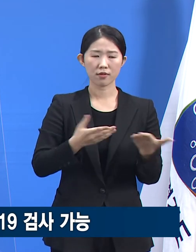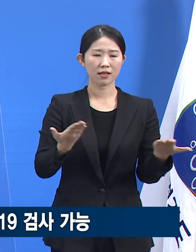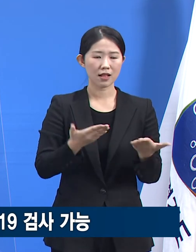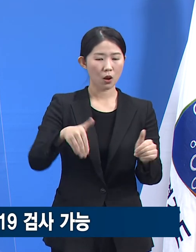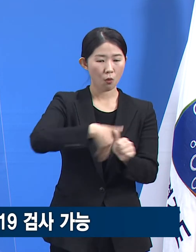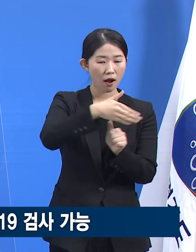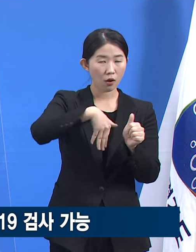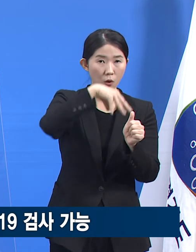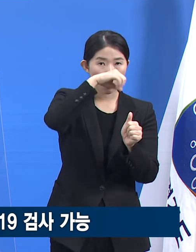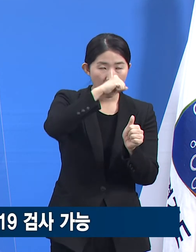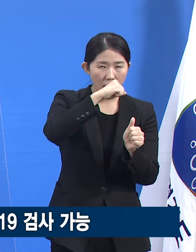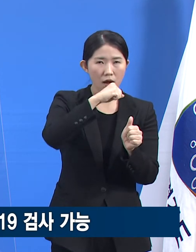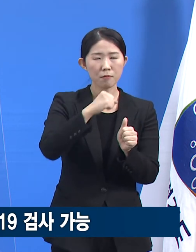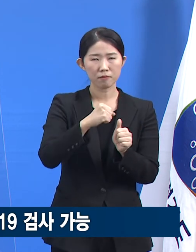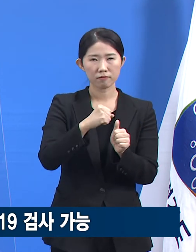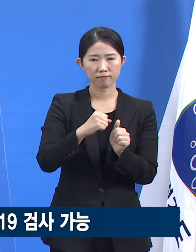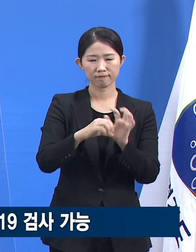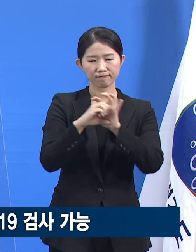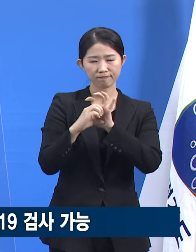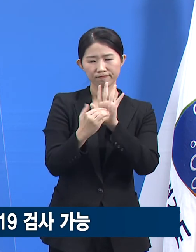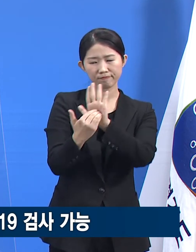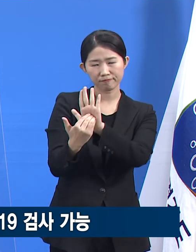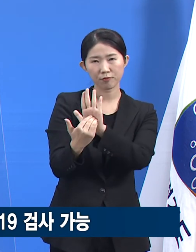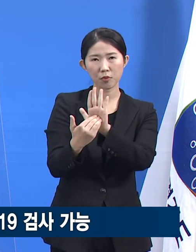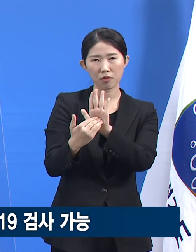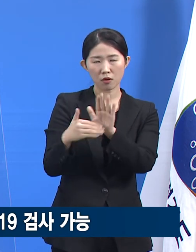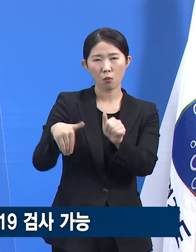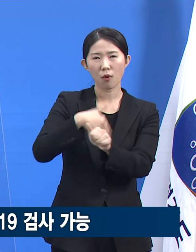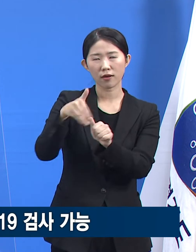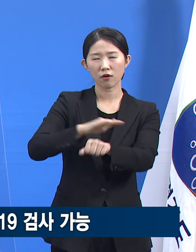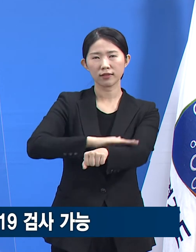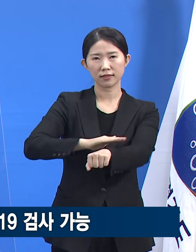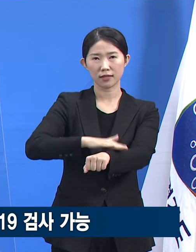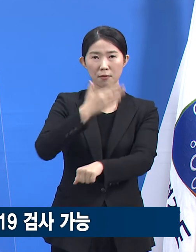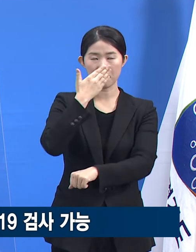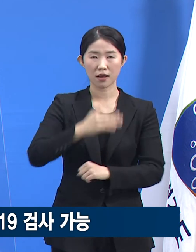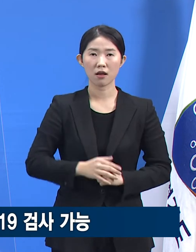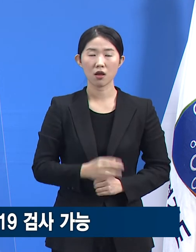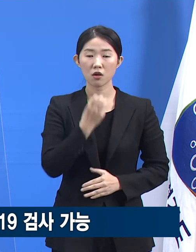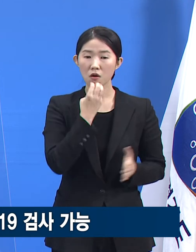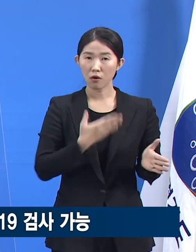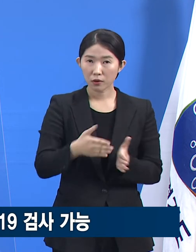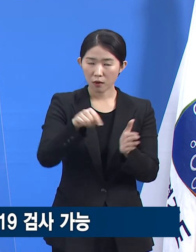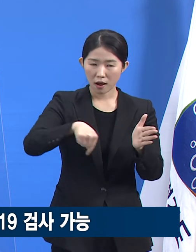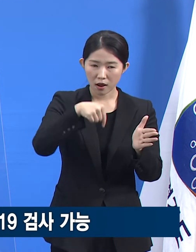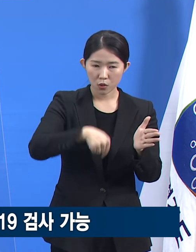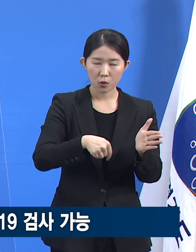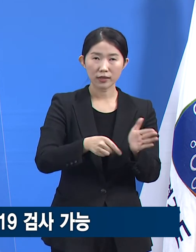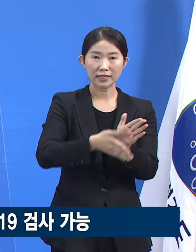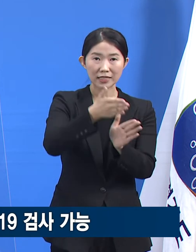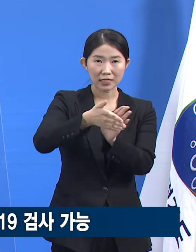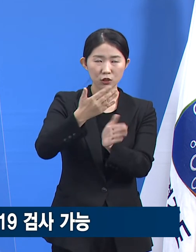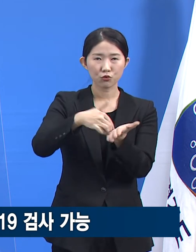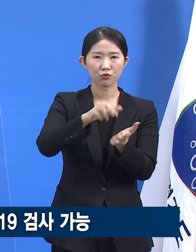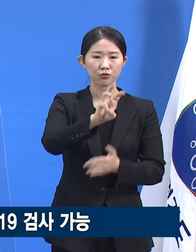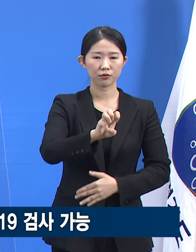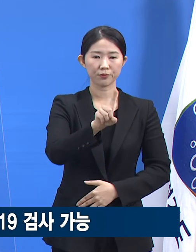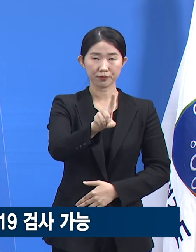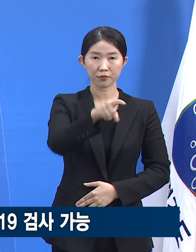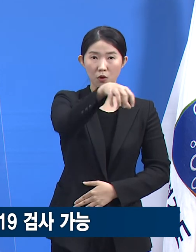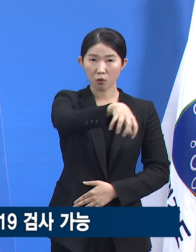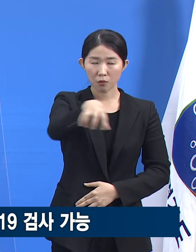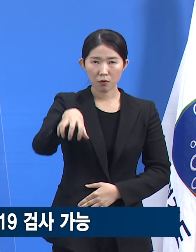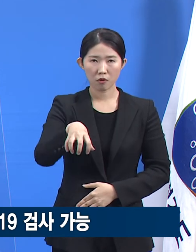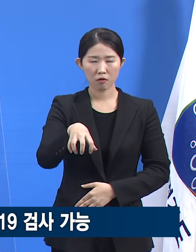좋은 방역환경을 만듭니다. 경기도 역시 31개 시군과 함께 방역허점이 재발되지 않도록